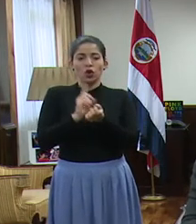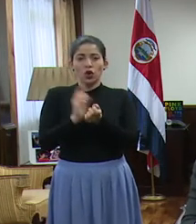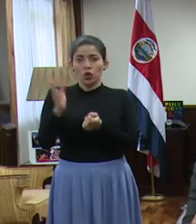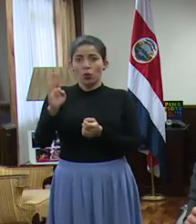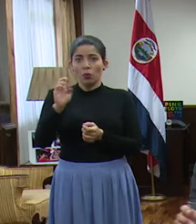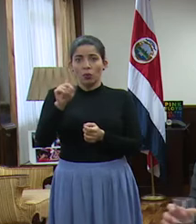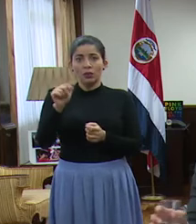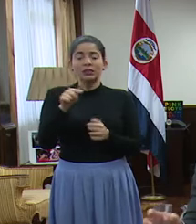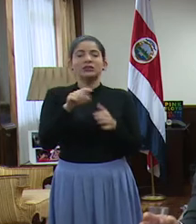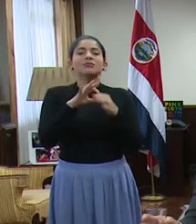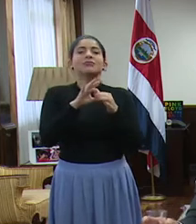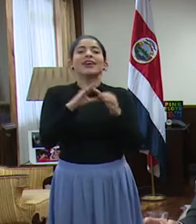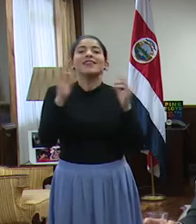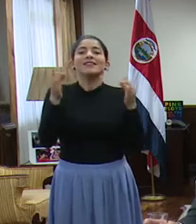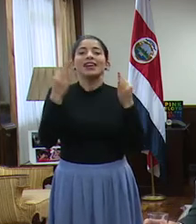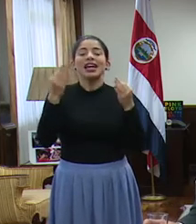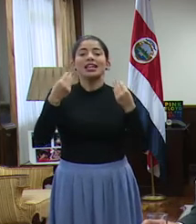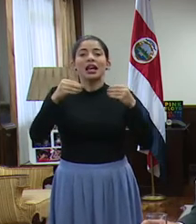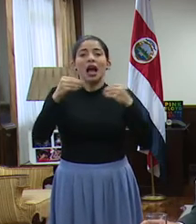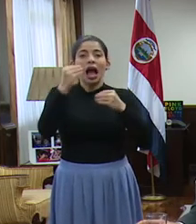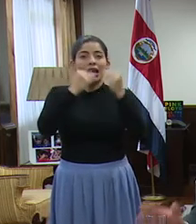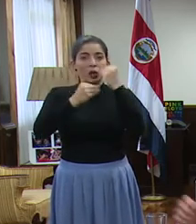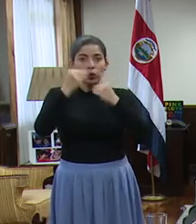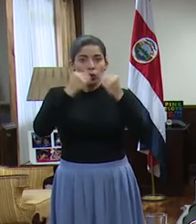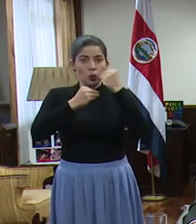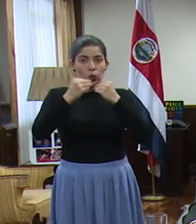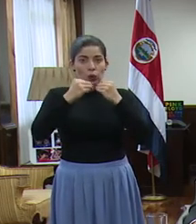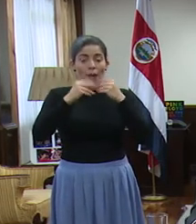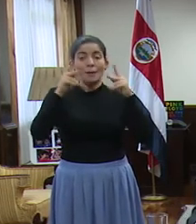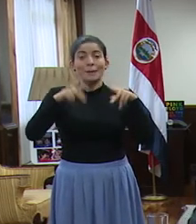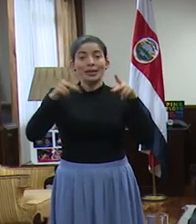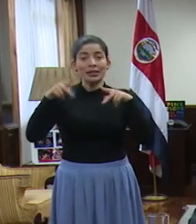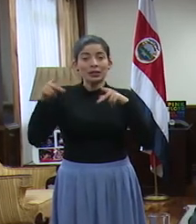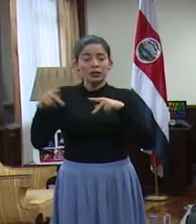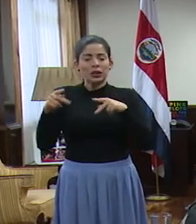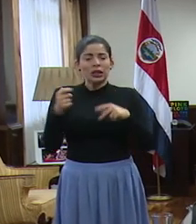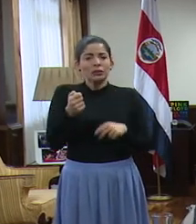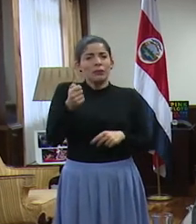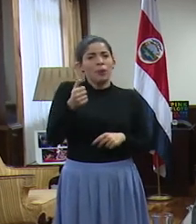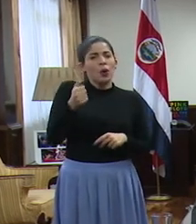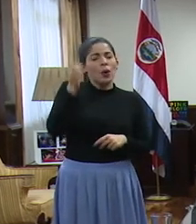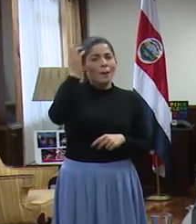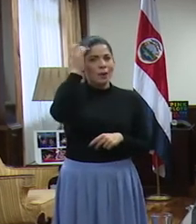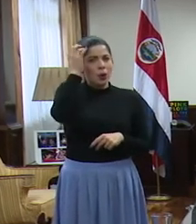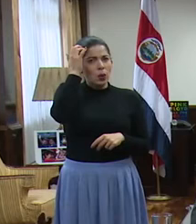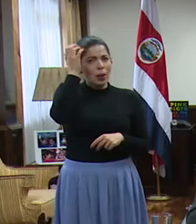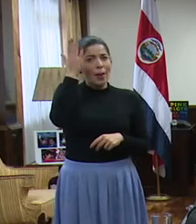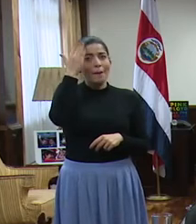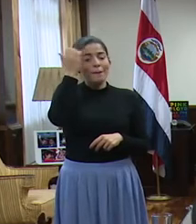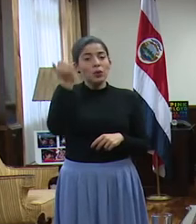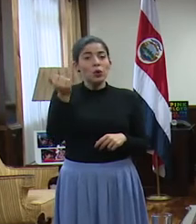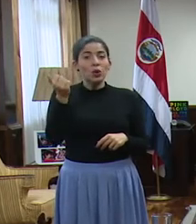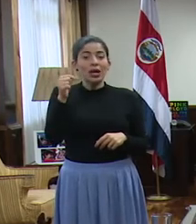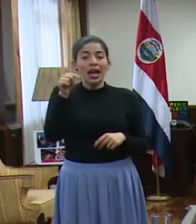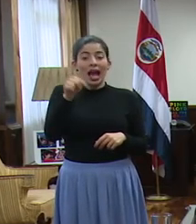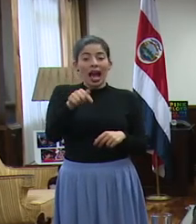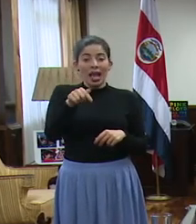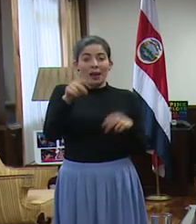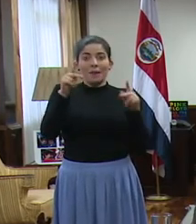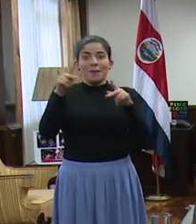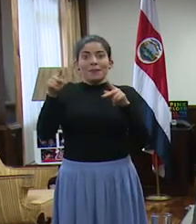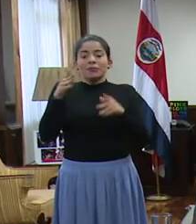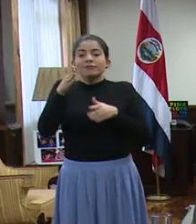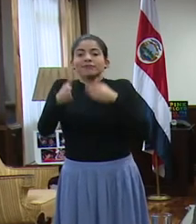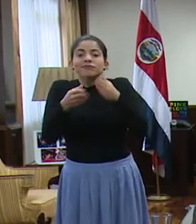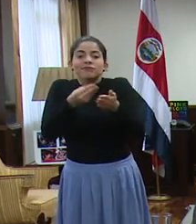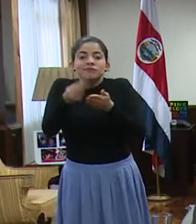Bosa, que tiene que ver con las ferias del agricultor. Las personas están un poco preocupadas porque ahí la gente va a